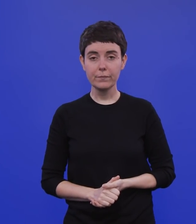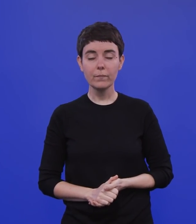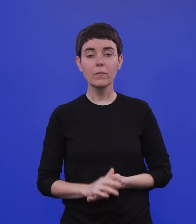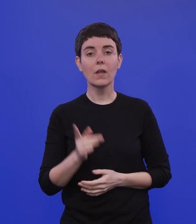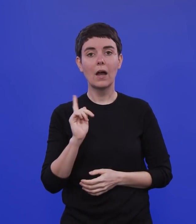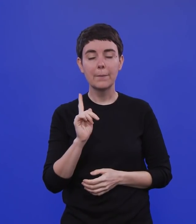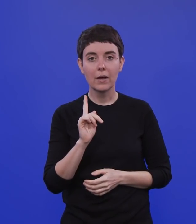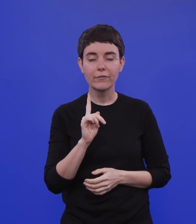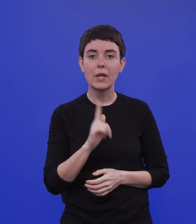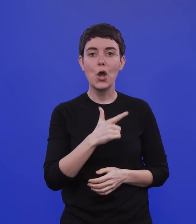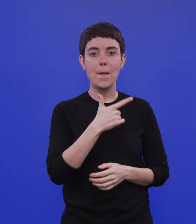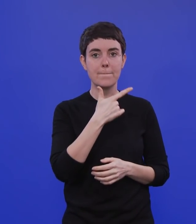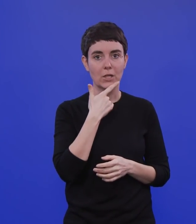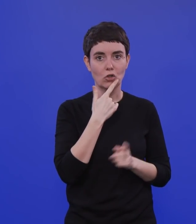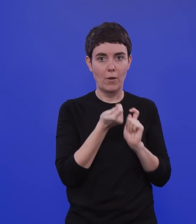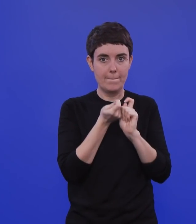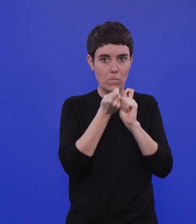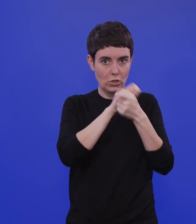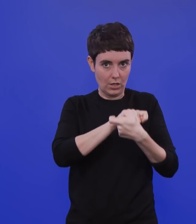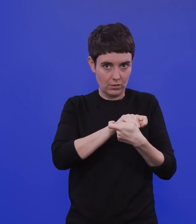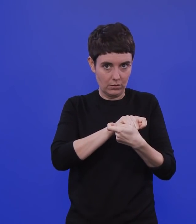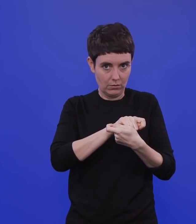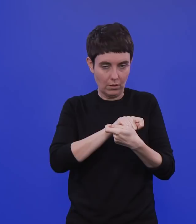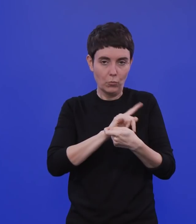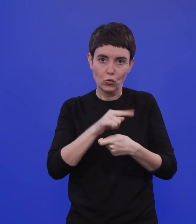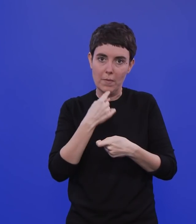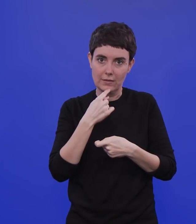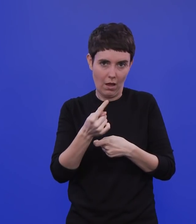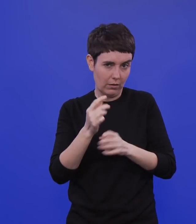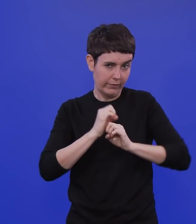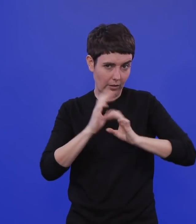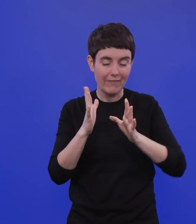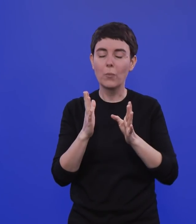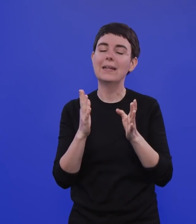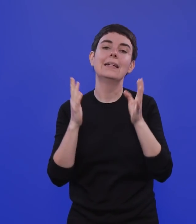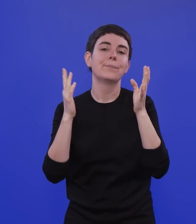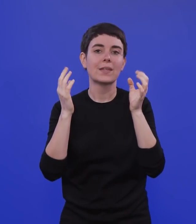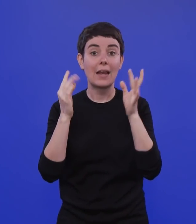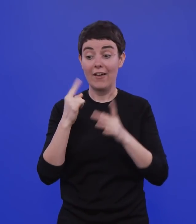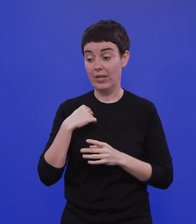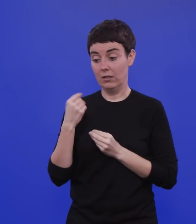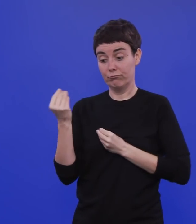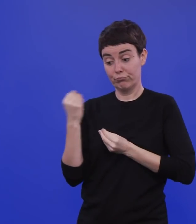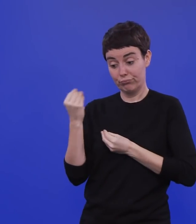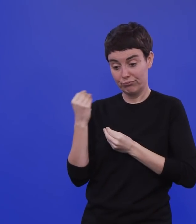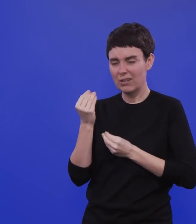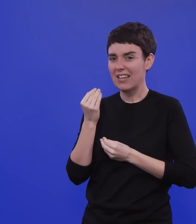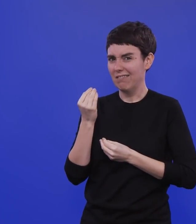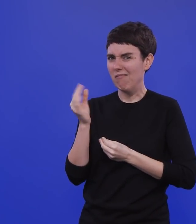Mutante noch einmal, damit das klar ist, weil ich das in Gesprächen auch immer raushöre, wie viel Sorgen es da gibt. Nach allem, was man